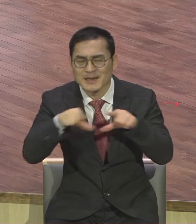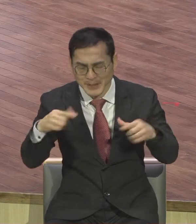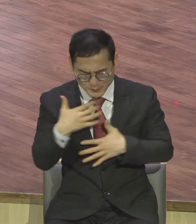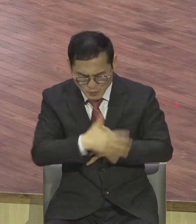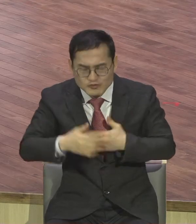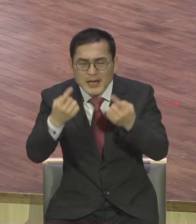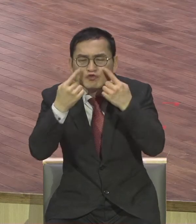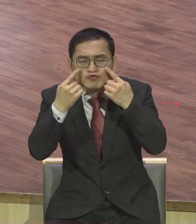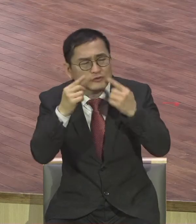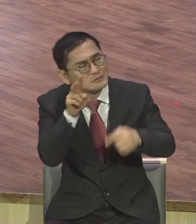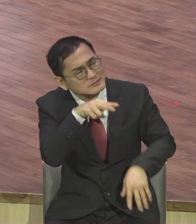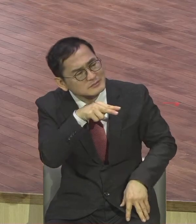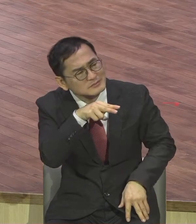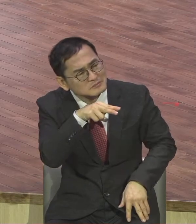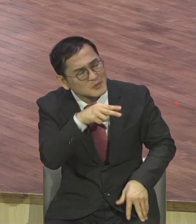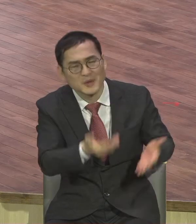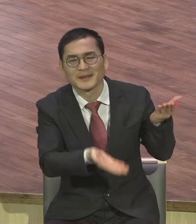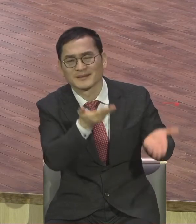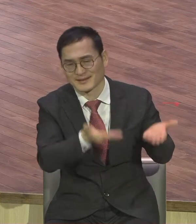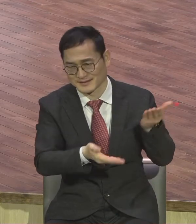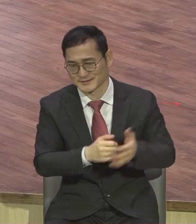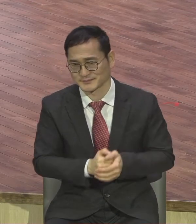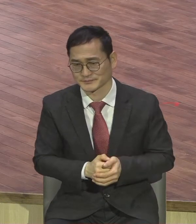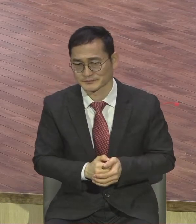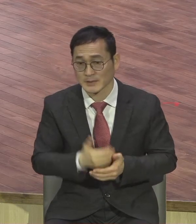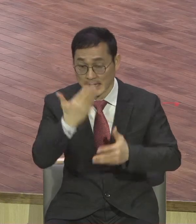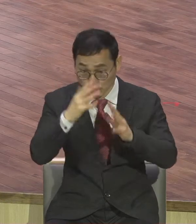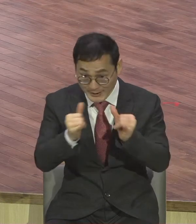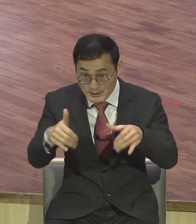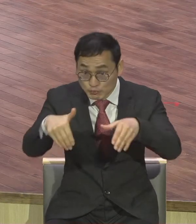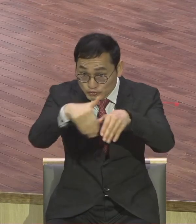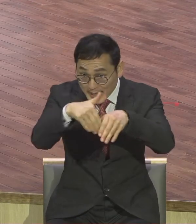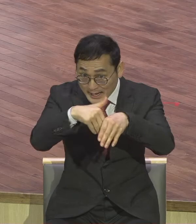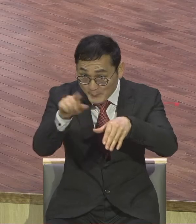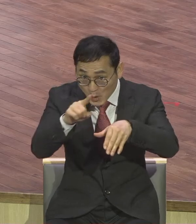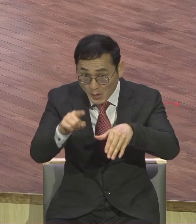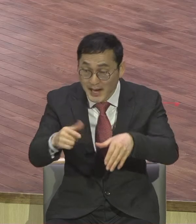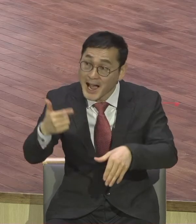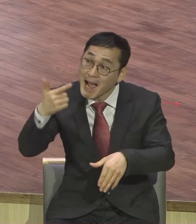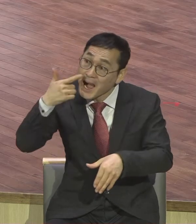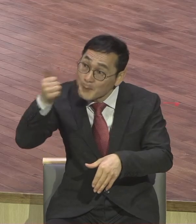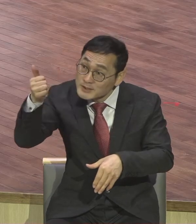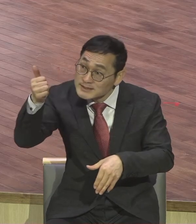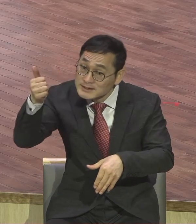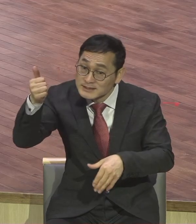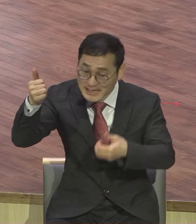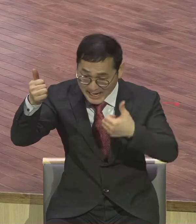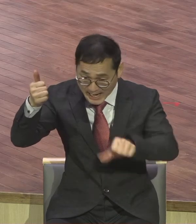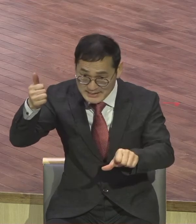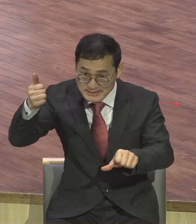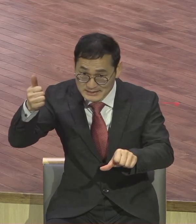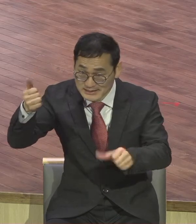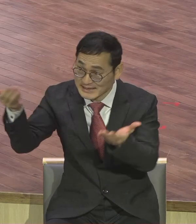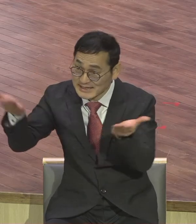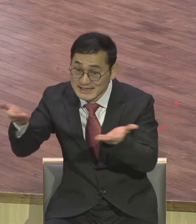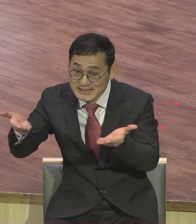유대인들의 문화를 보면요 아들의 아버지를 이어받아서 가족 생계를 체험했어요